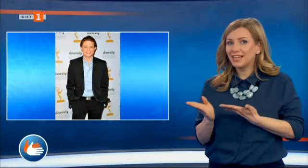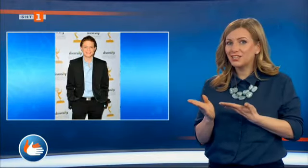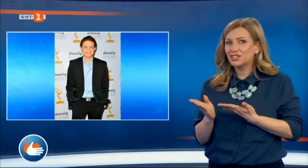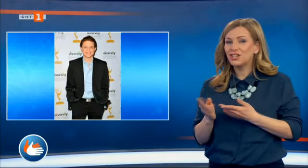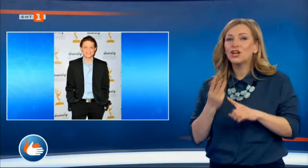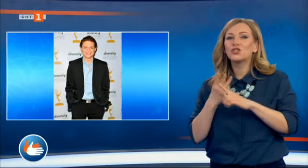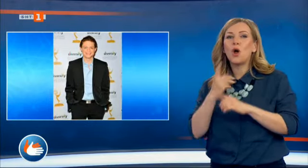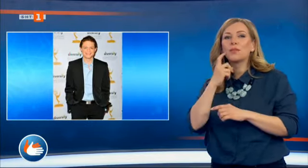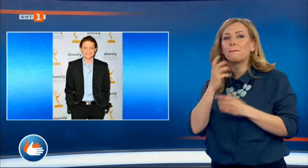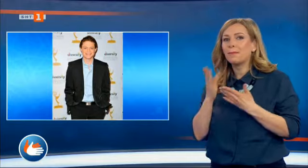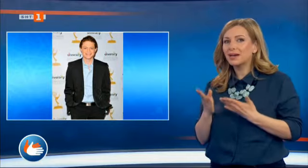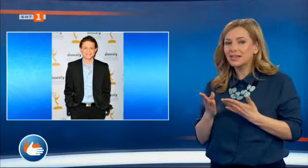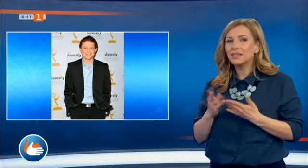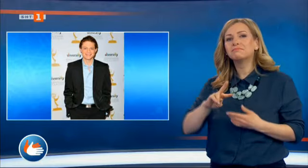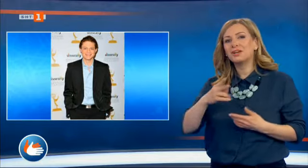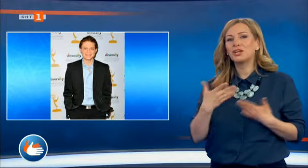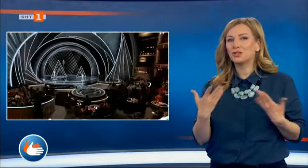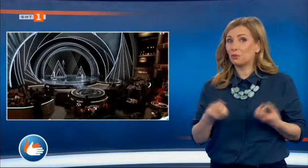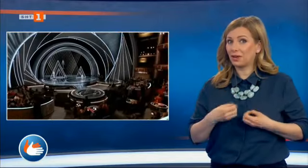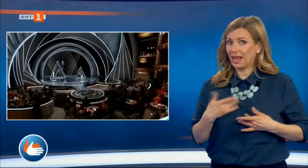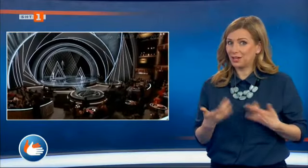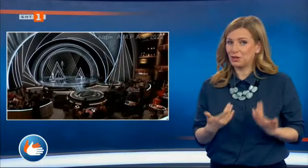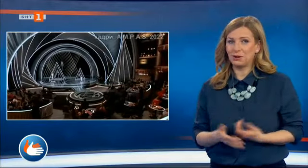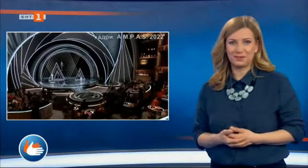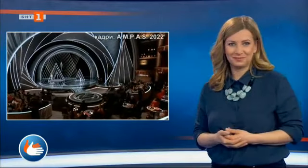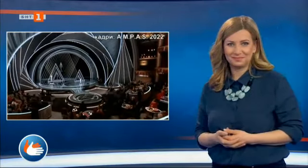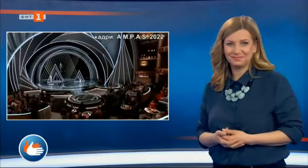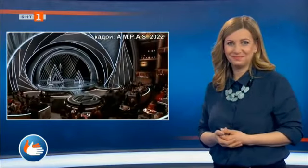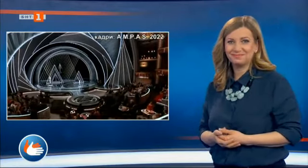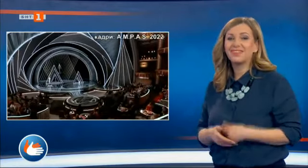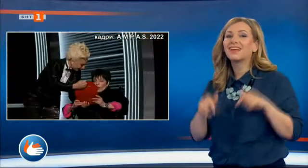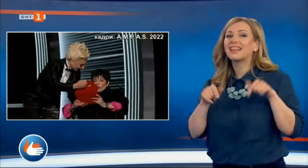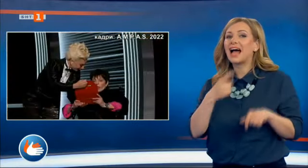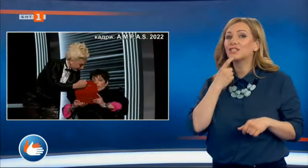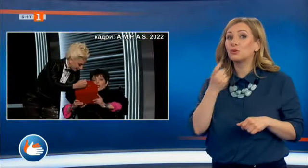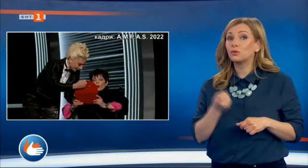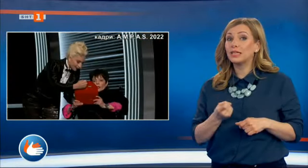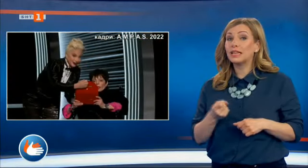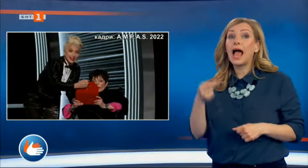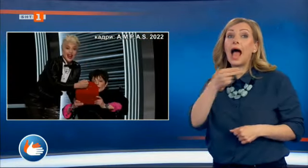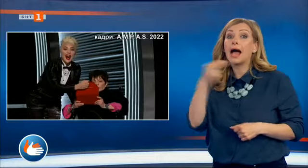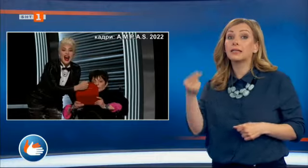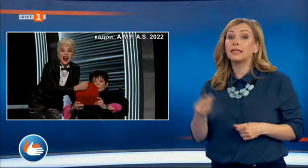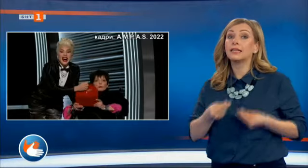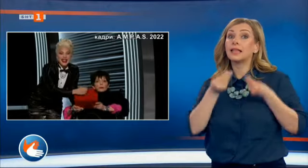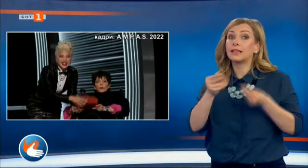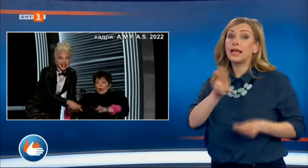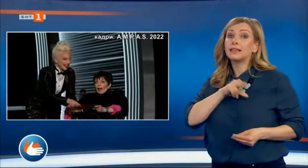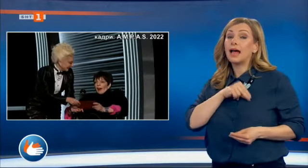Шон Бърди и други. Тази година академията отличи филма «Кода. Дете на глухи